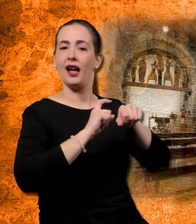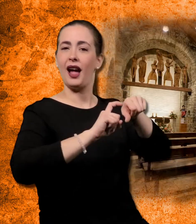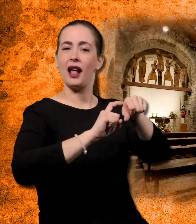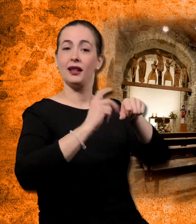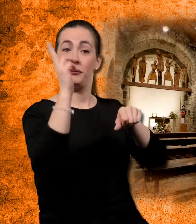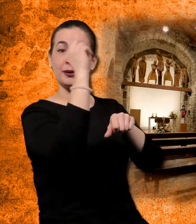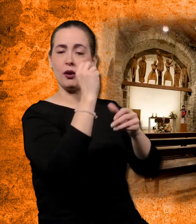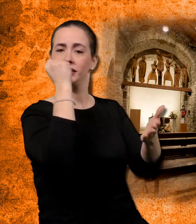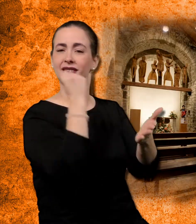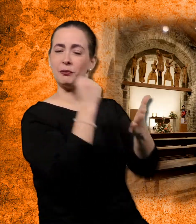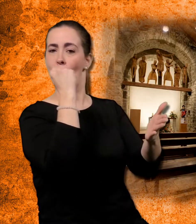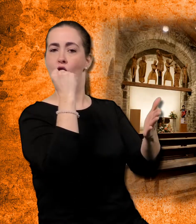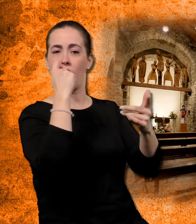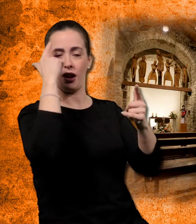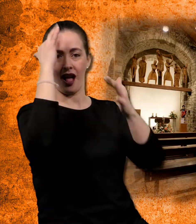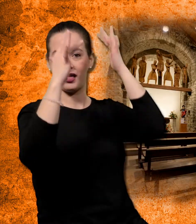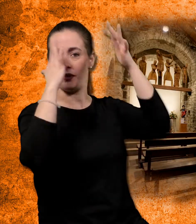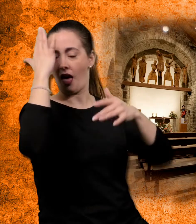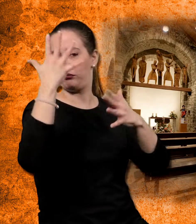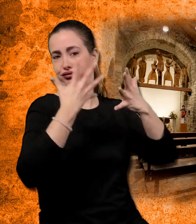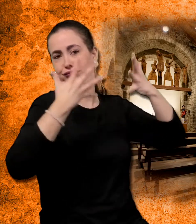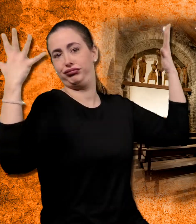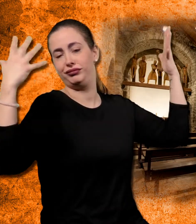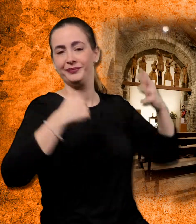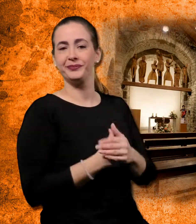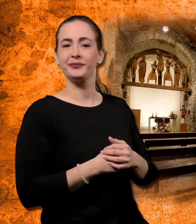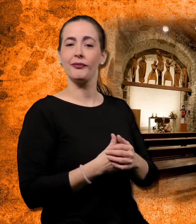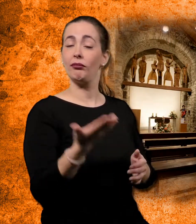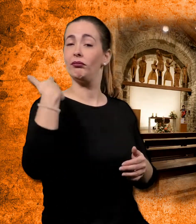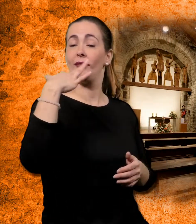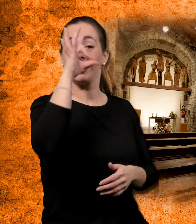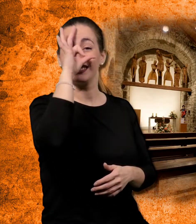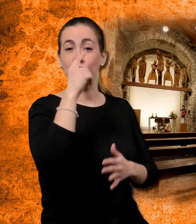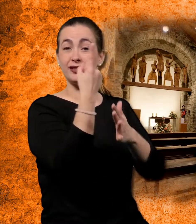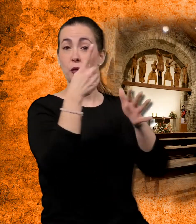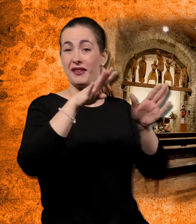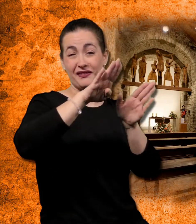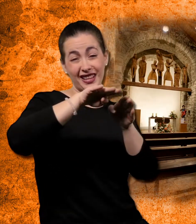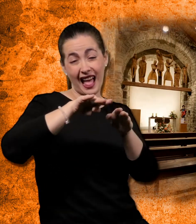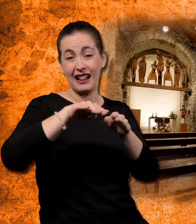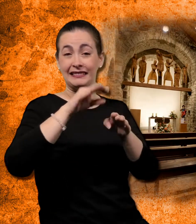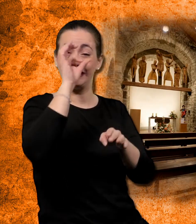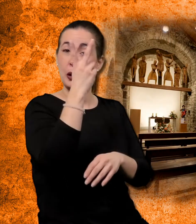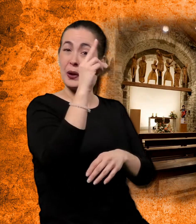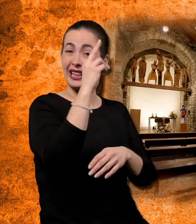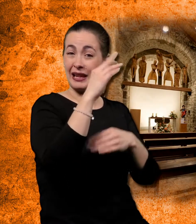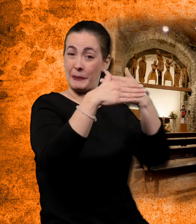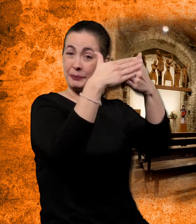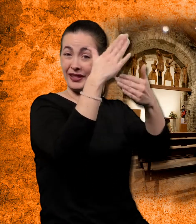creativitat que representen una de les fites més altes de l'art romànic a nivell internacional. Ja a finals del segle